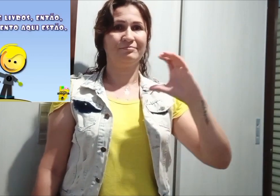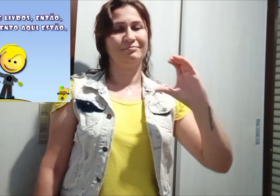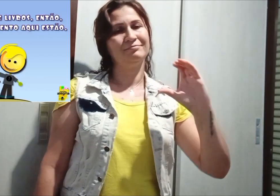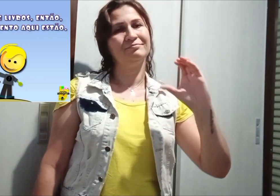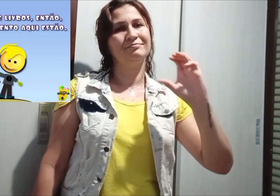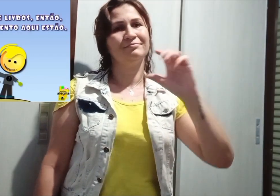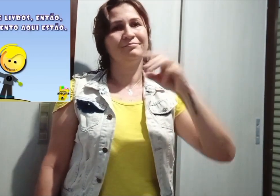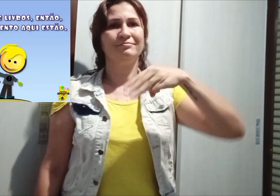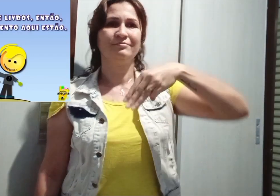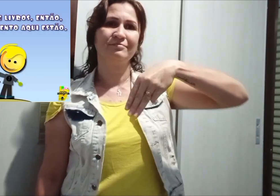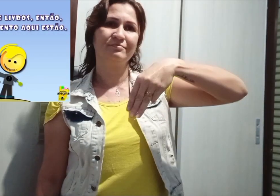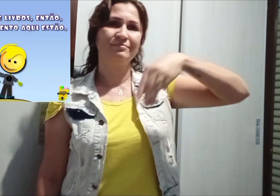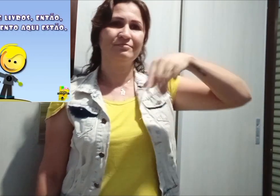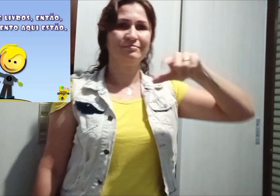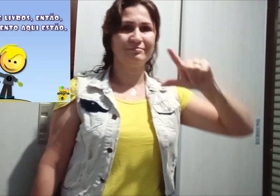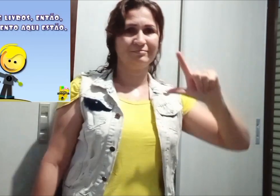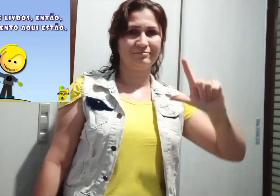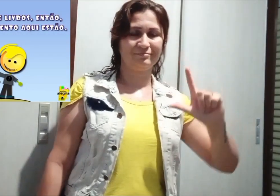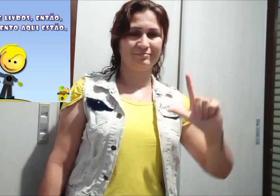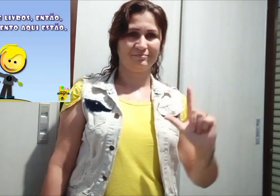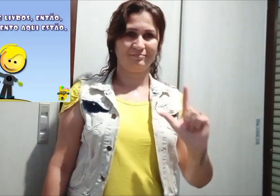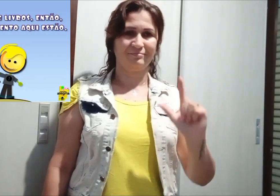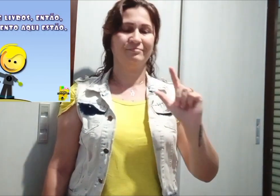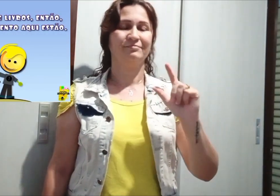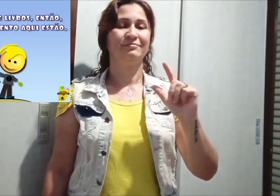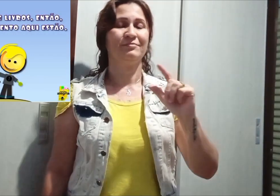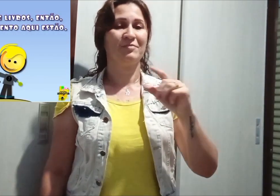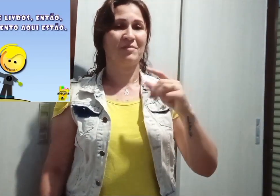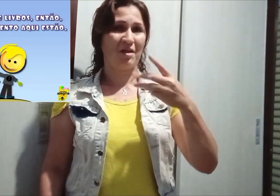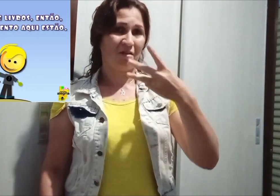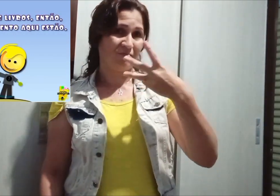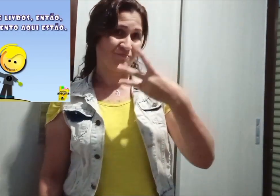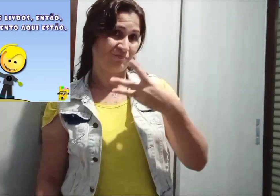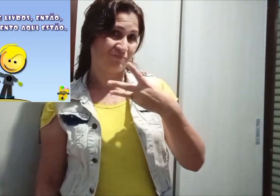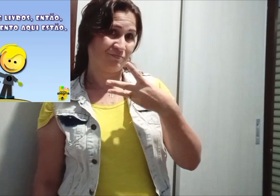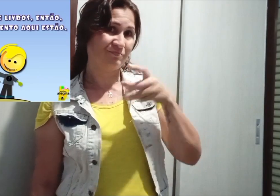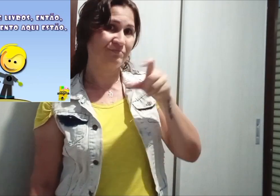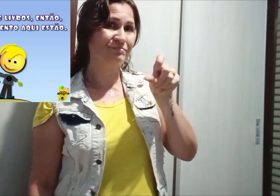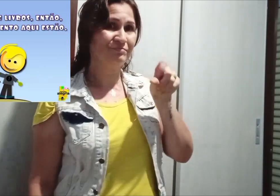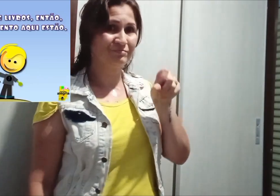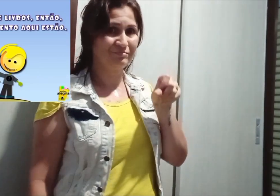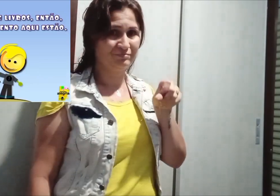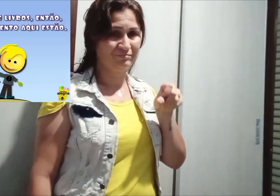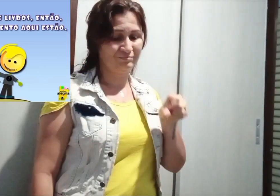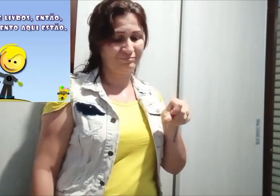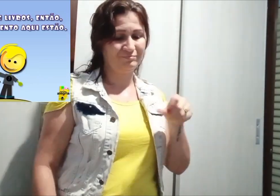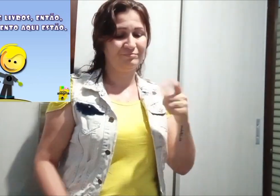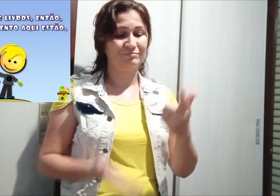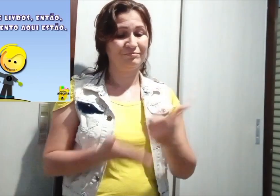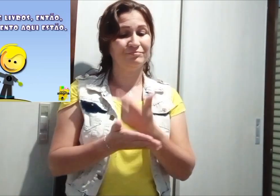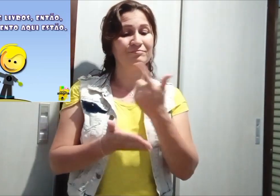trinta e nove livros, então, Do Velho